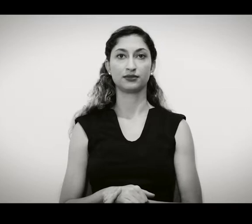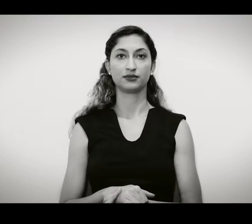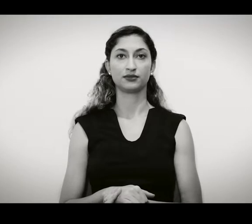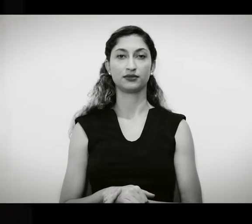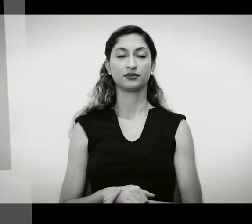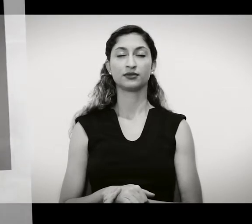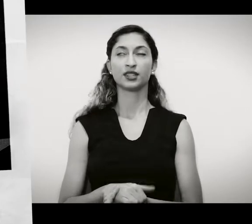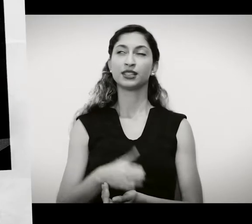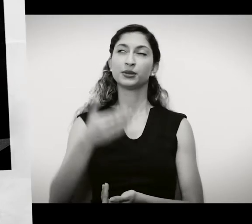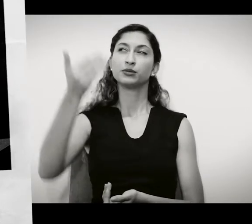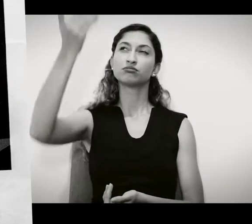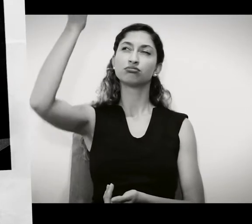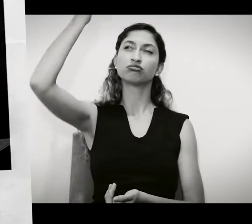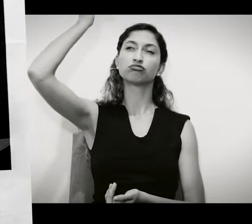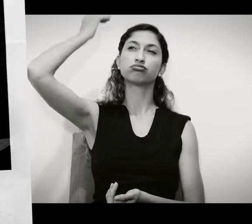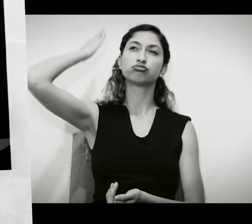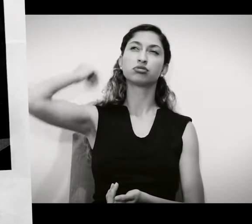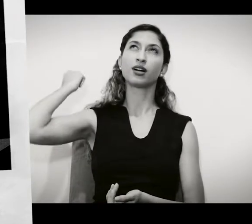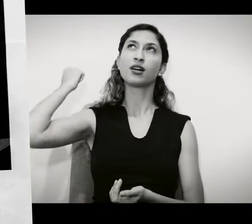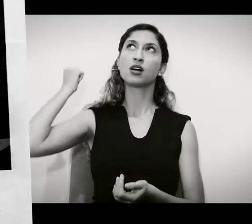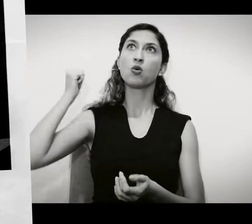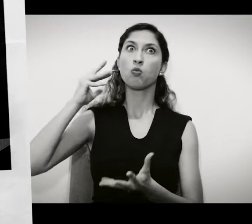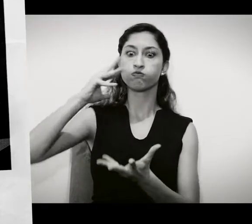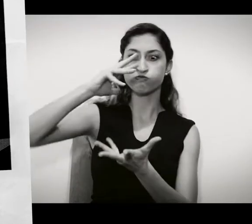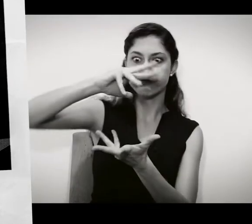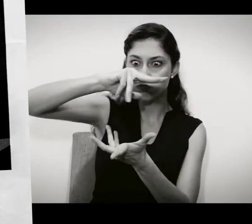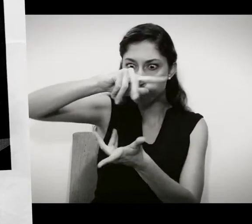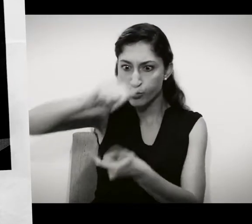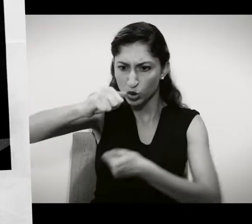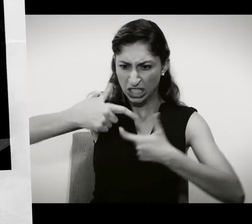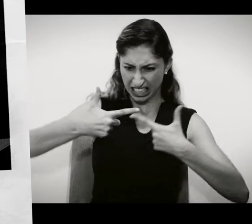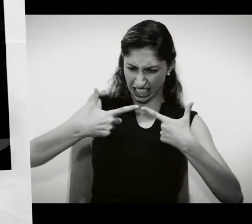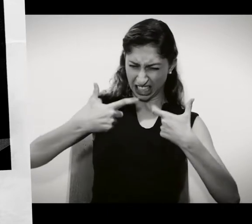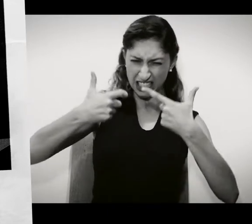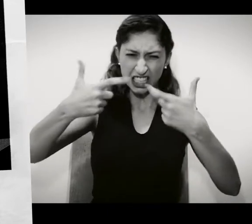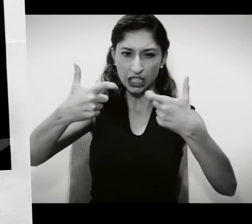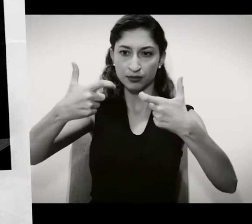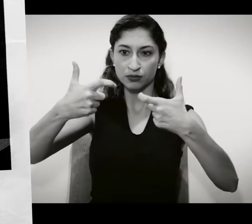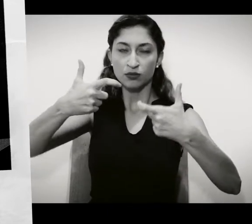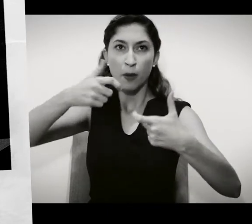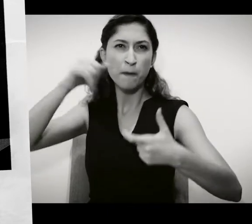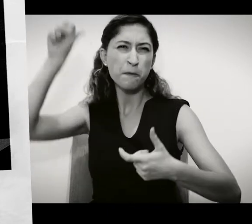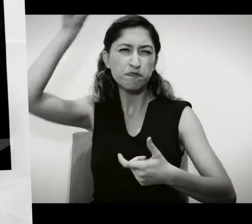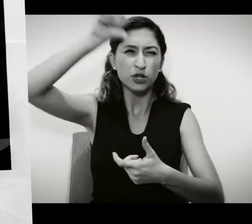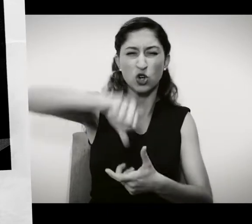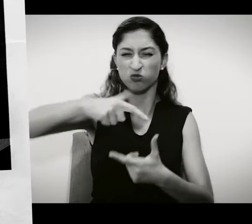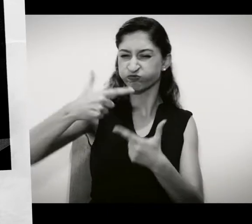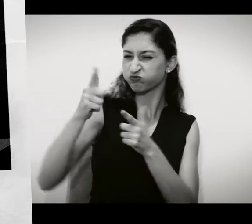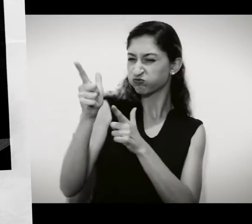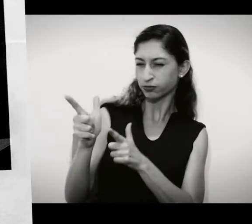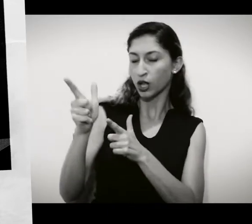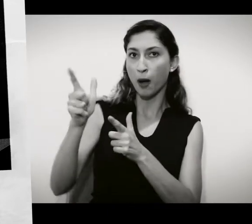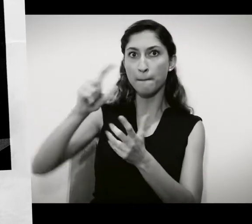Há algum tempo atrás, quando o mundo estava em guerra, as armas mais terríveis eram